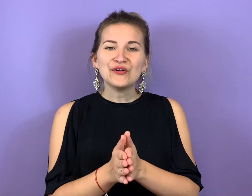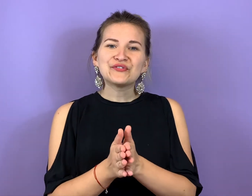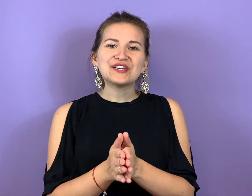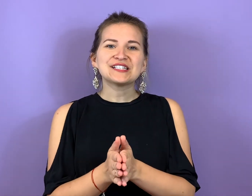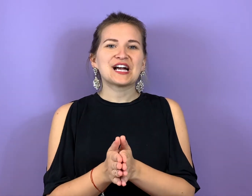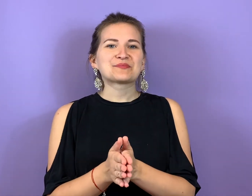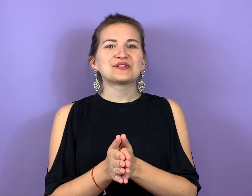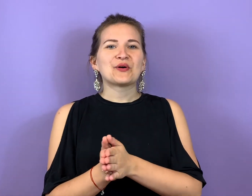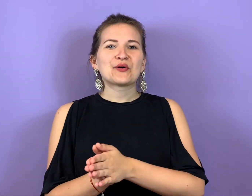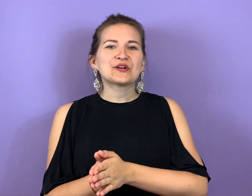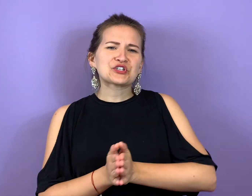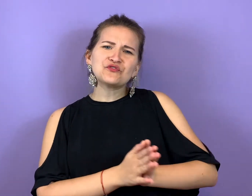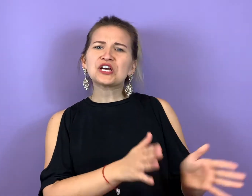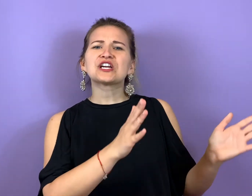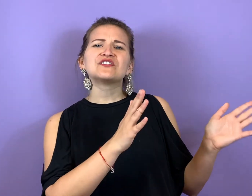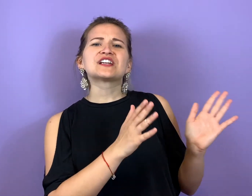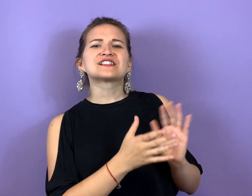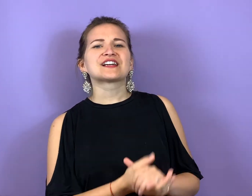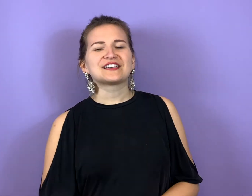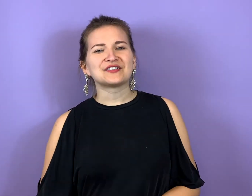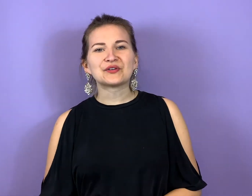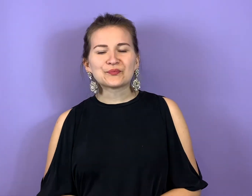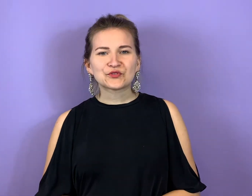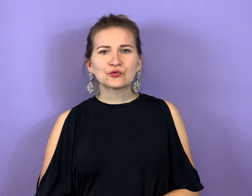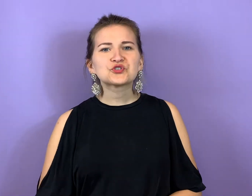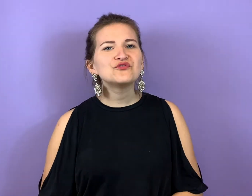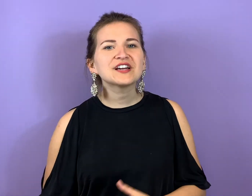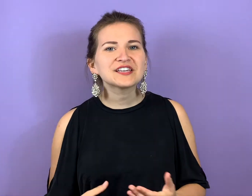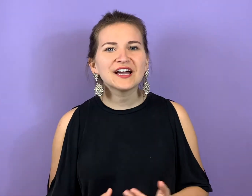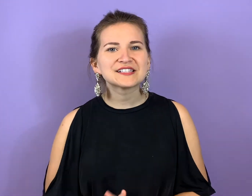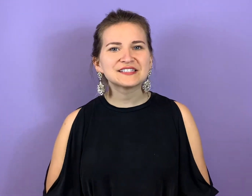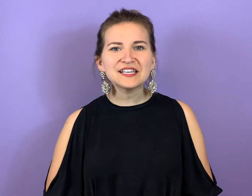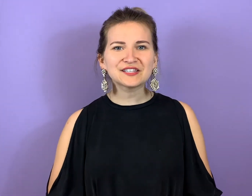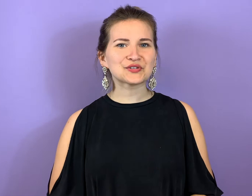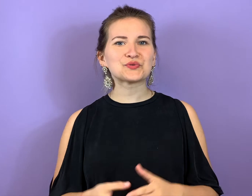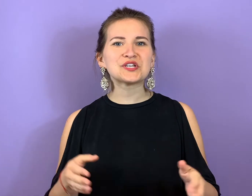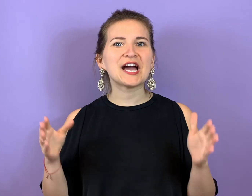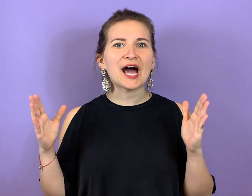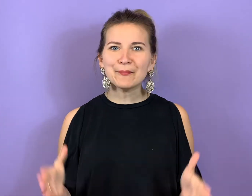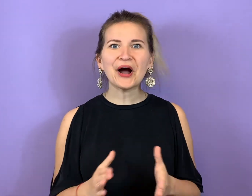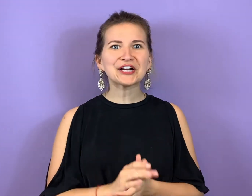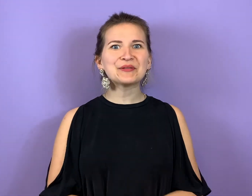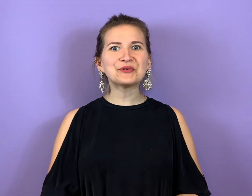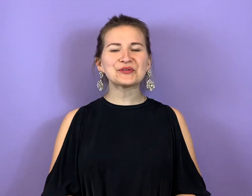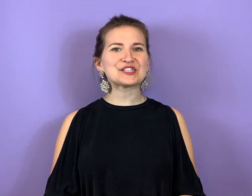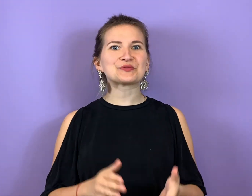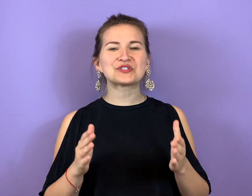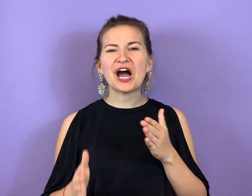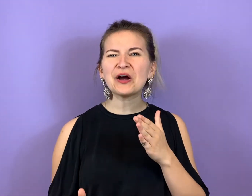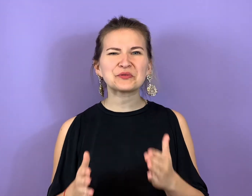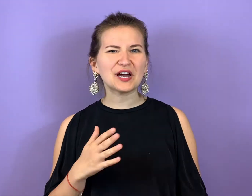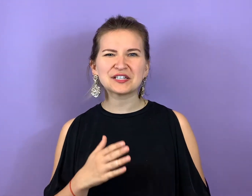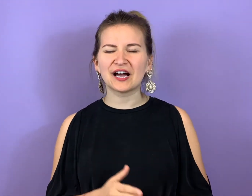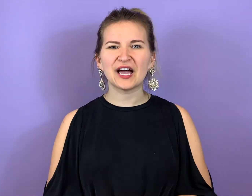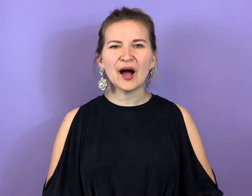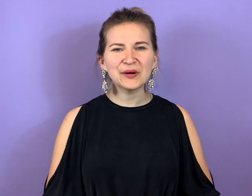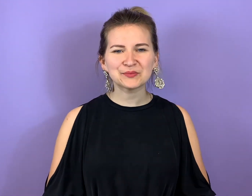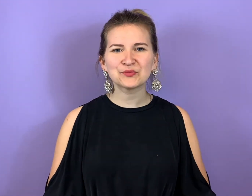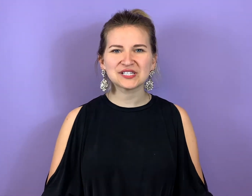Häufig sagt man ja auch immer, der schwierige Weg ist der richtige. Und schwierig heißt nicht, dass du dir einen abackern musst, dass du Tag und Nacht daran arbeiten musst an